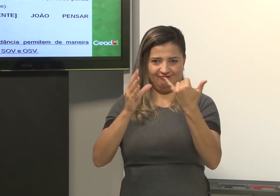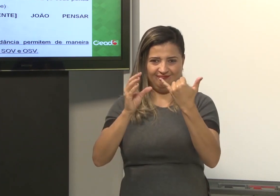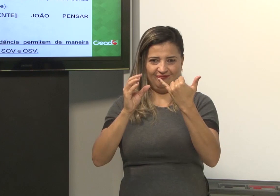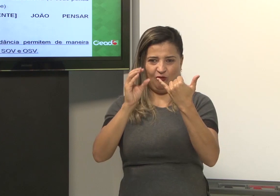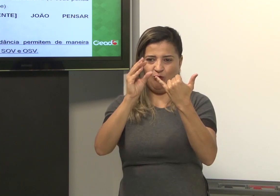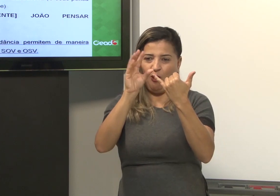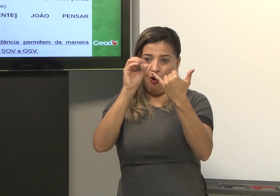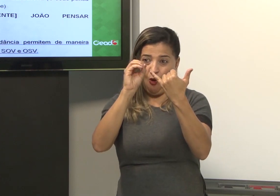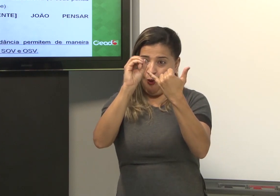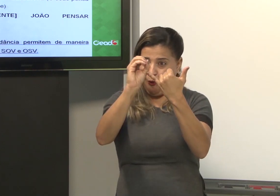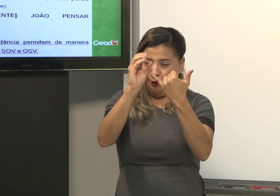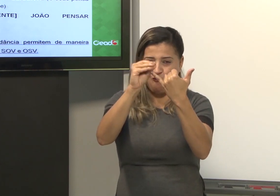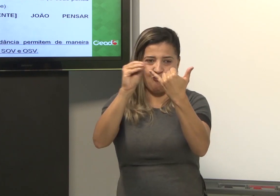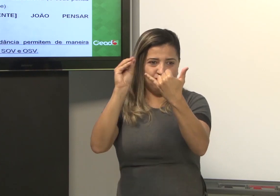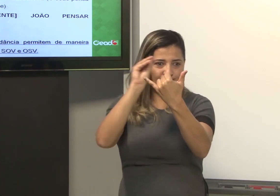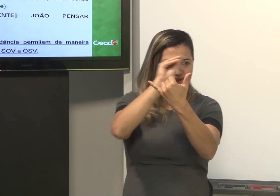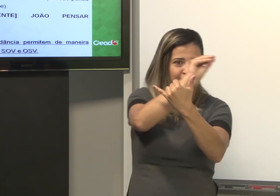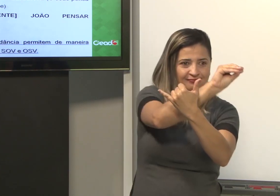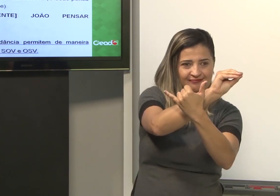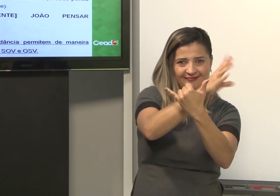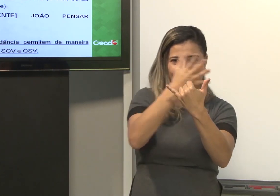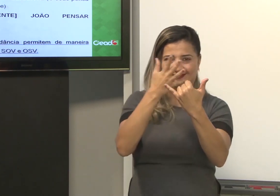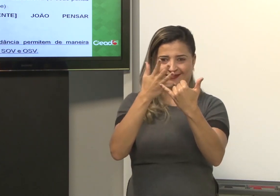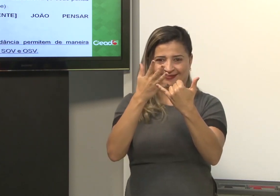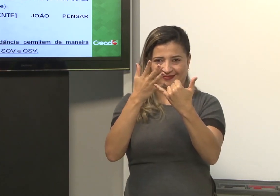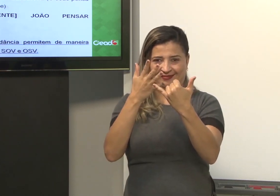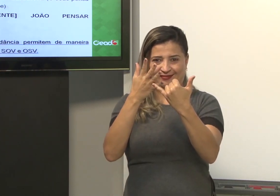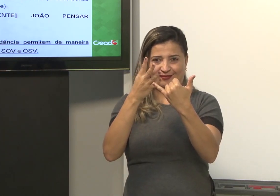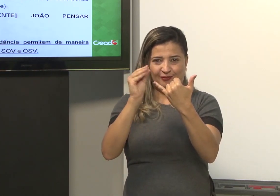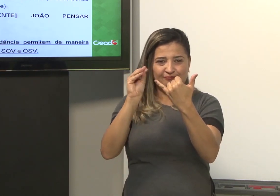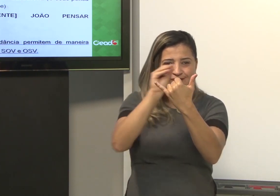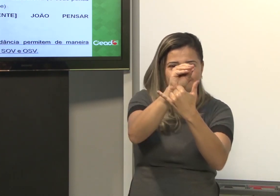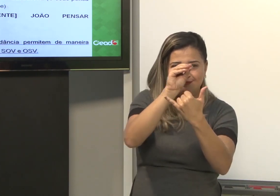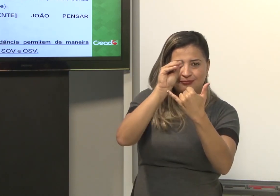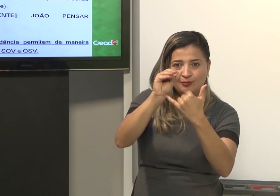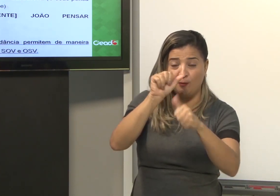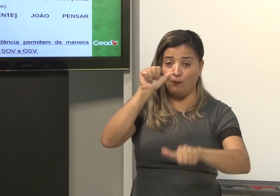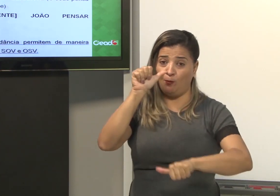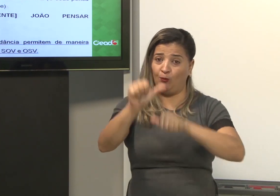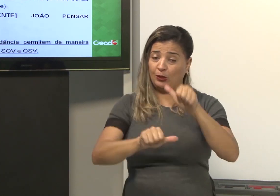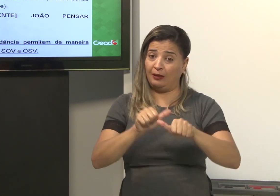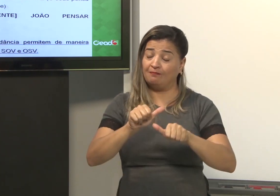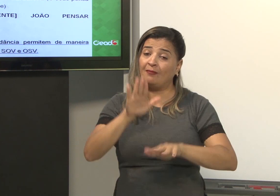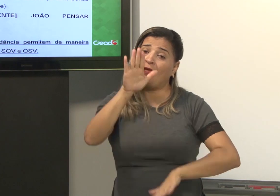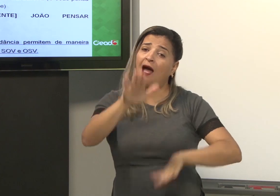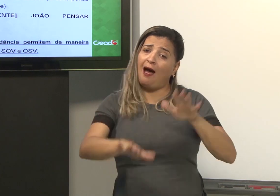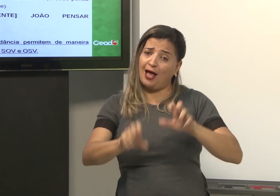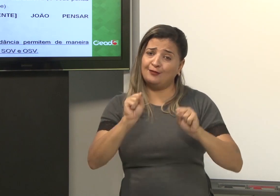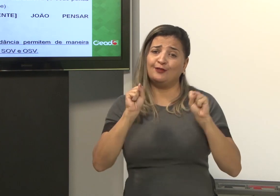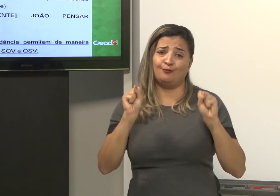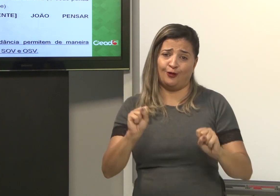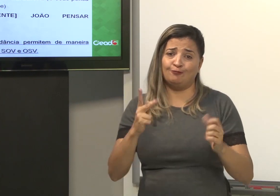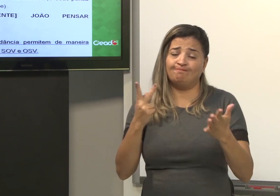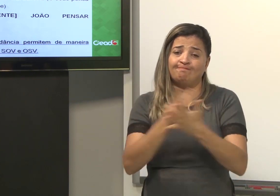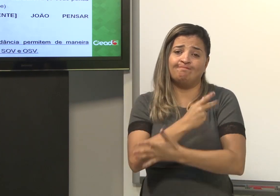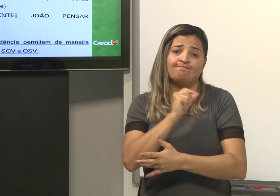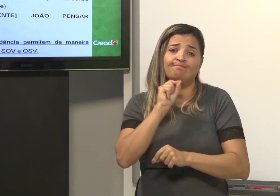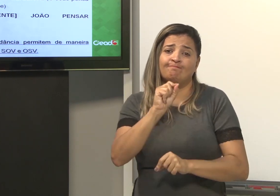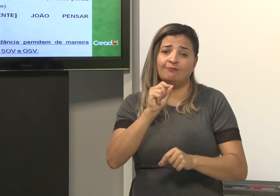objeto, colocar antes do sujeito. Pode se mudar. Mas acontece o que? A frase fica sem